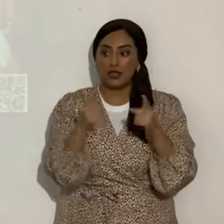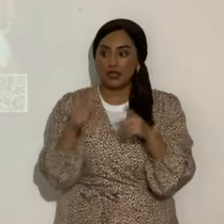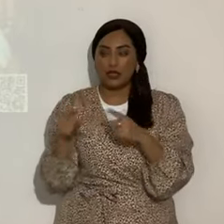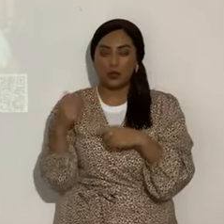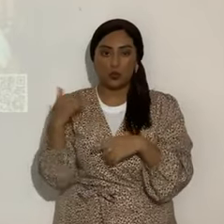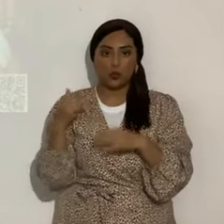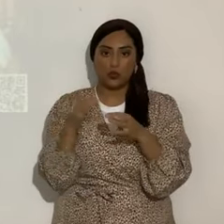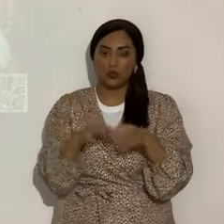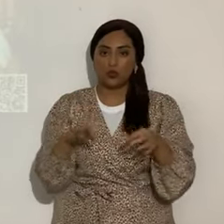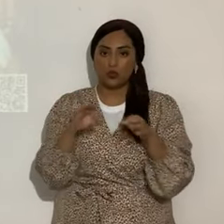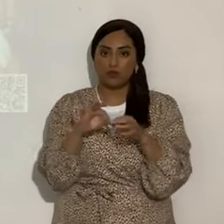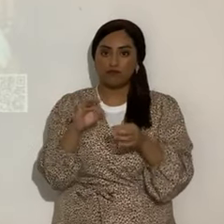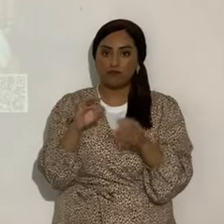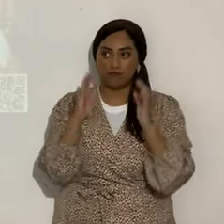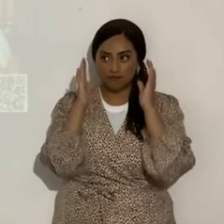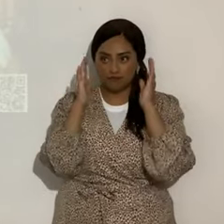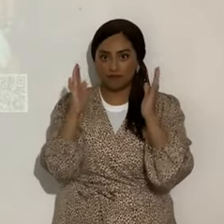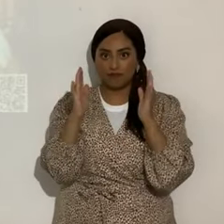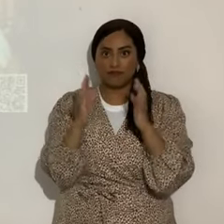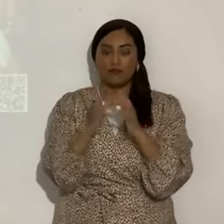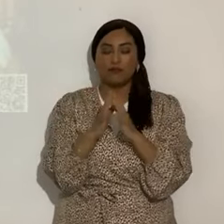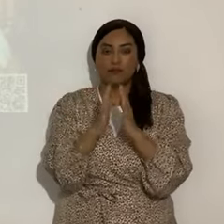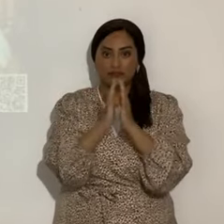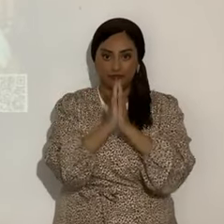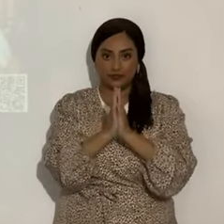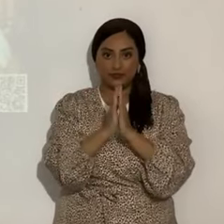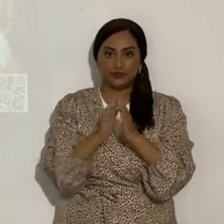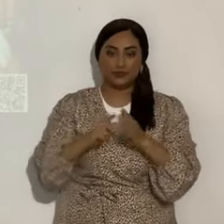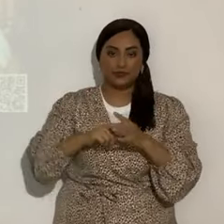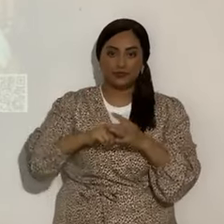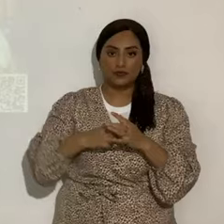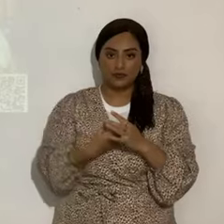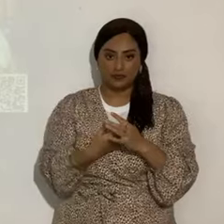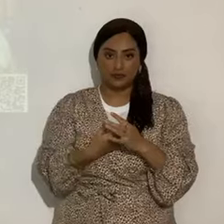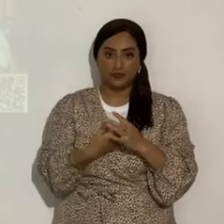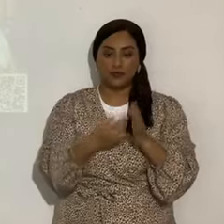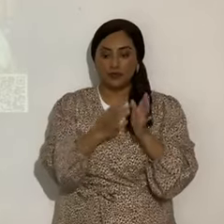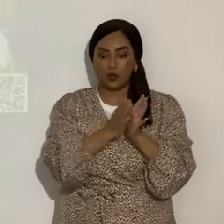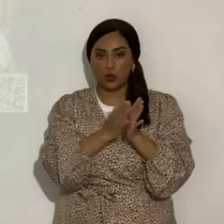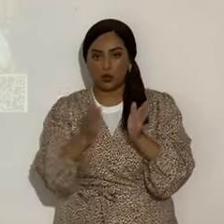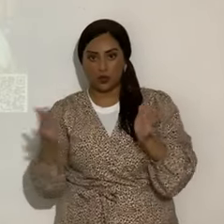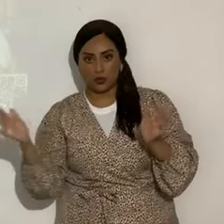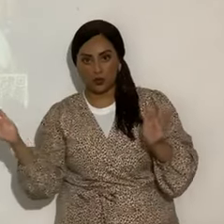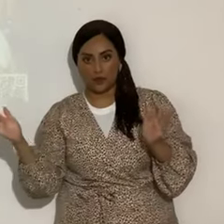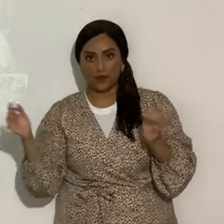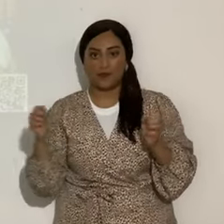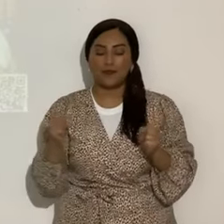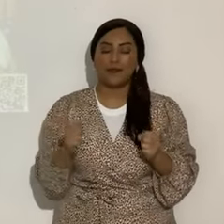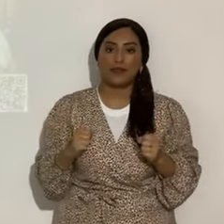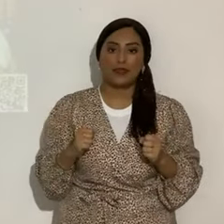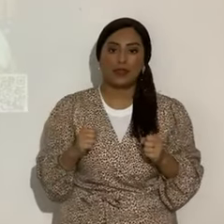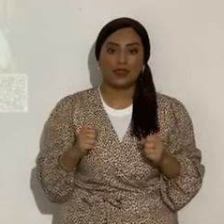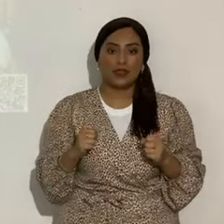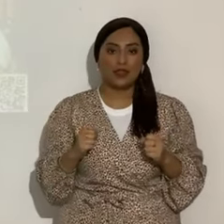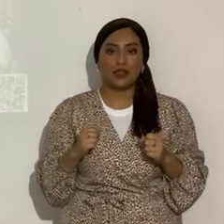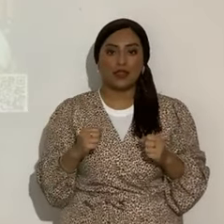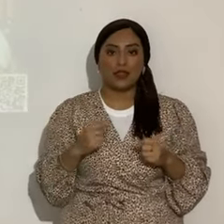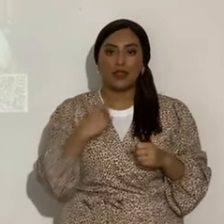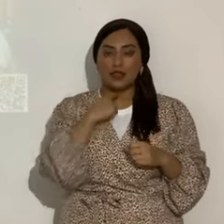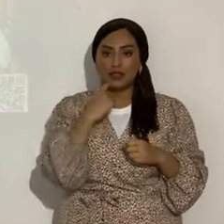uff, hay que estar al pie. Entonces voy a hacer una oración, ¿de acuerdo? Y ahí mismo voy a promocionar varias cosas y vamos a